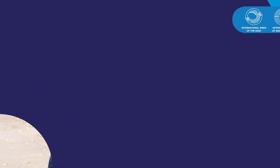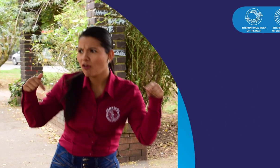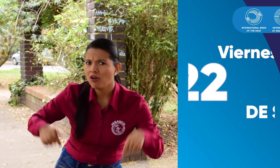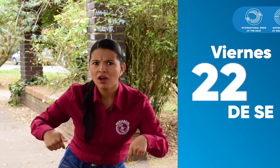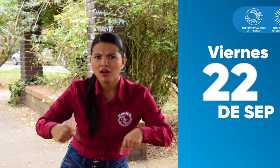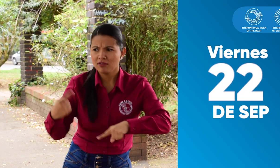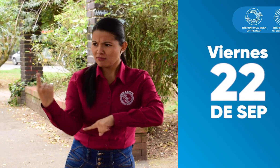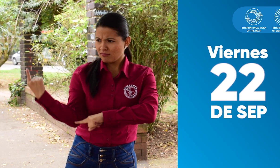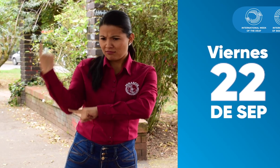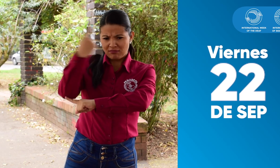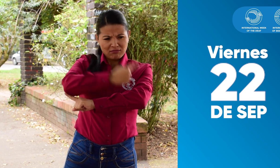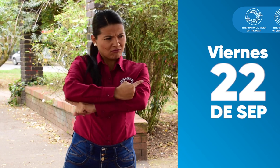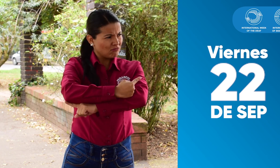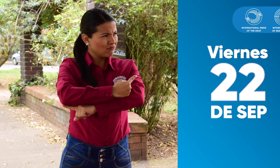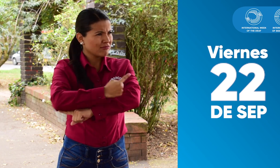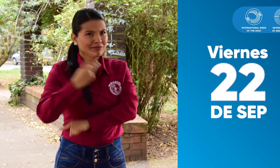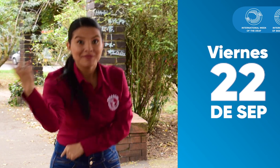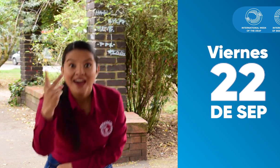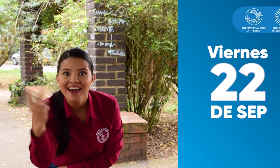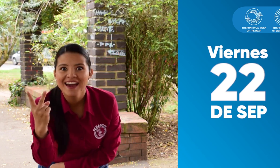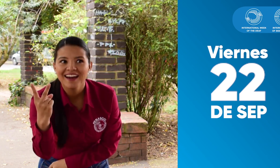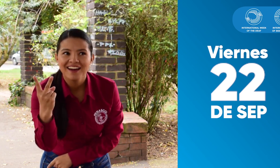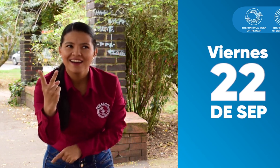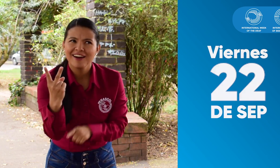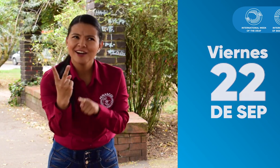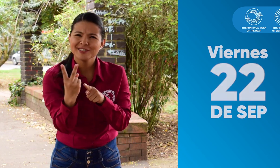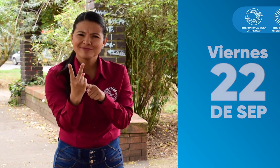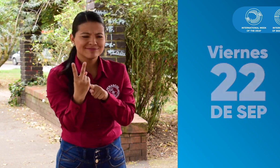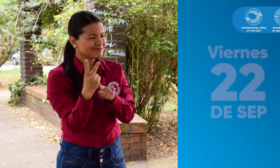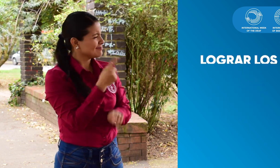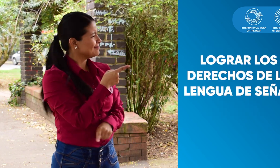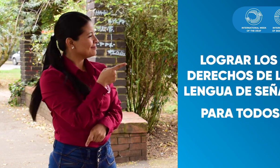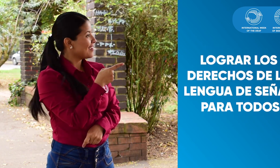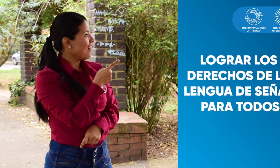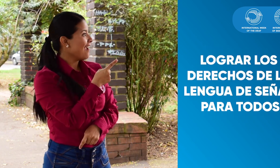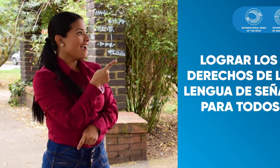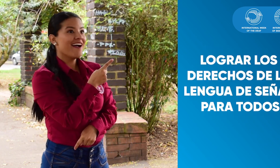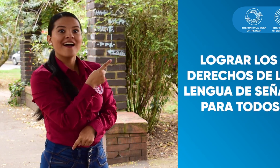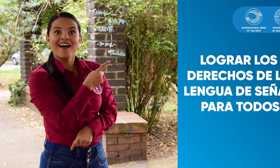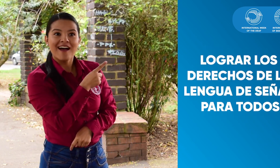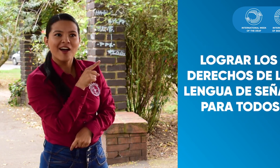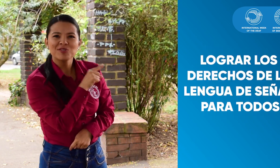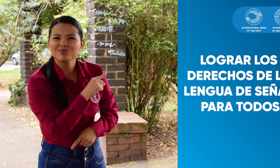Hoy es viernes y para hoy tenemos lograr los derechos de la lengua de señas para todos.